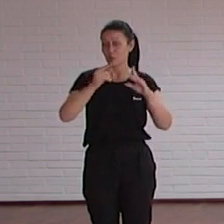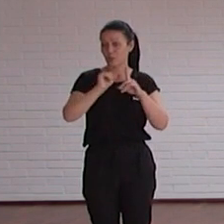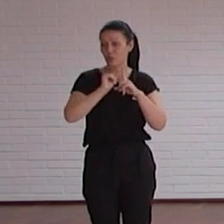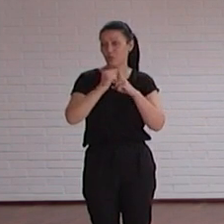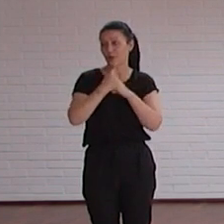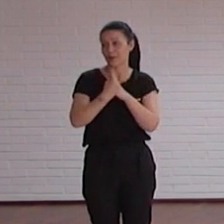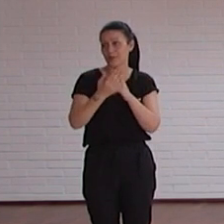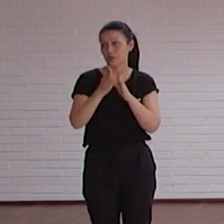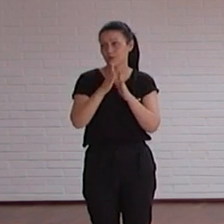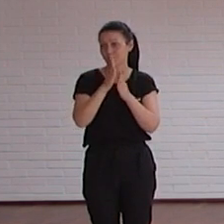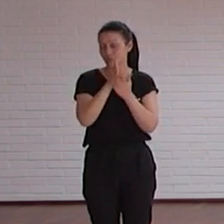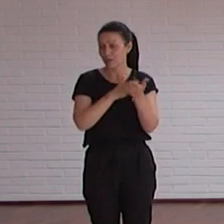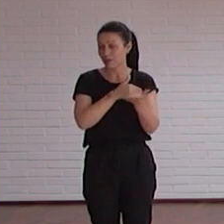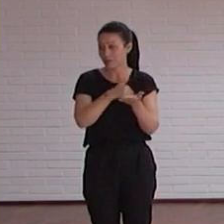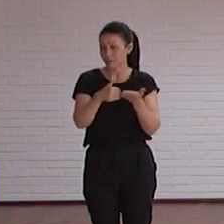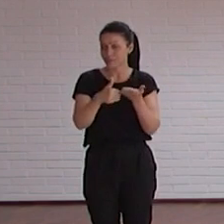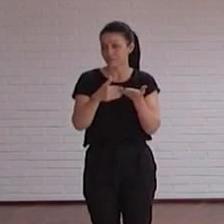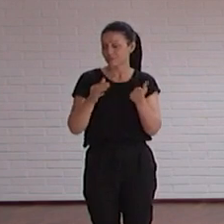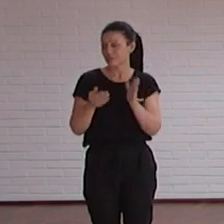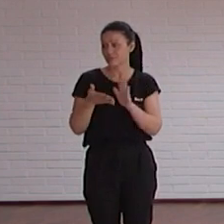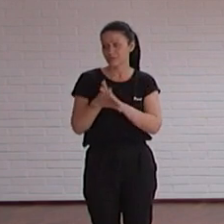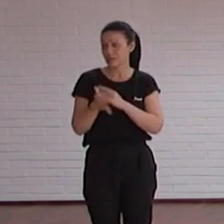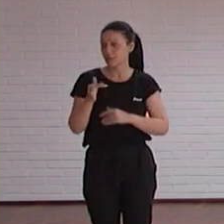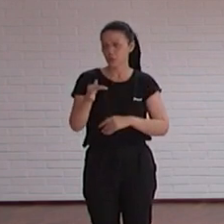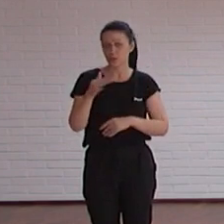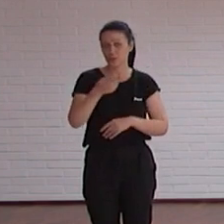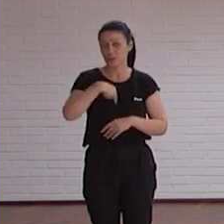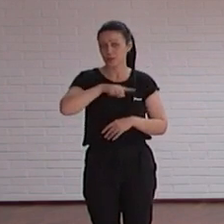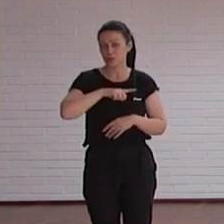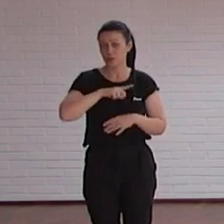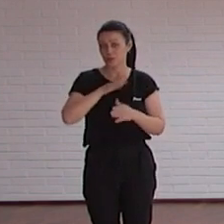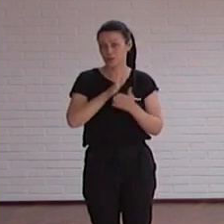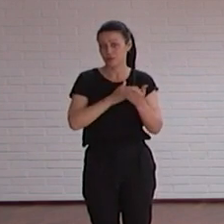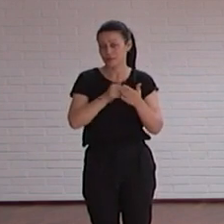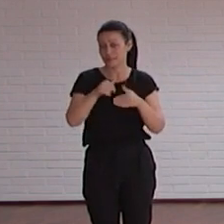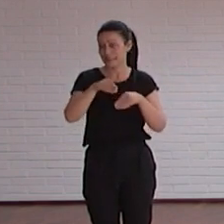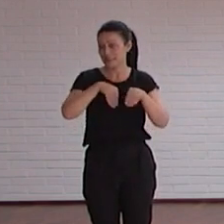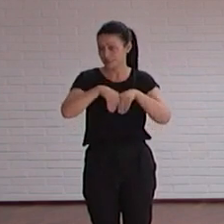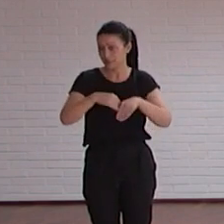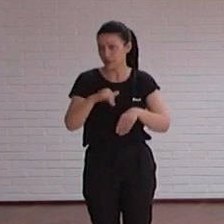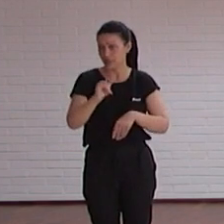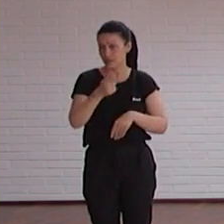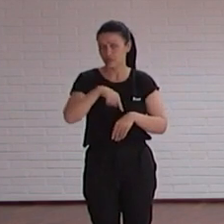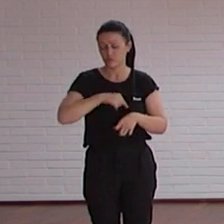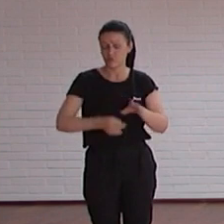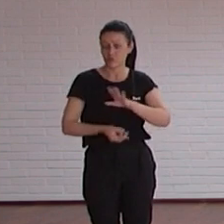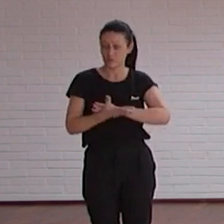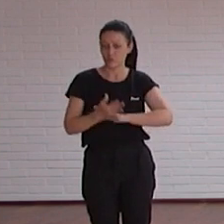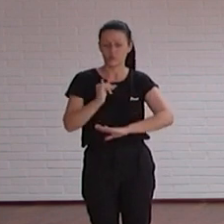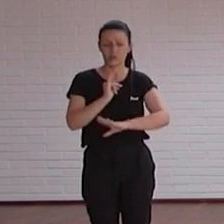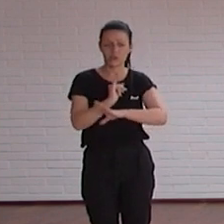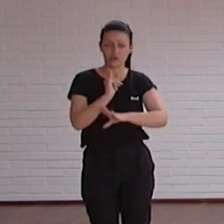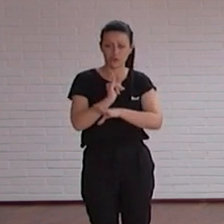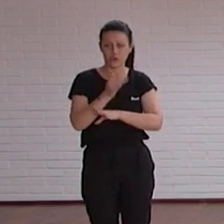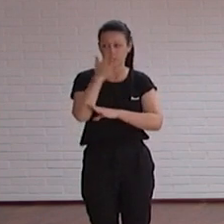que son muy positivos para nosotros porque son unos parámetros estratégicos que nosotros cultivamos como institución como